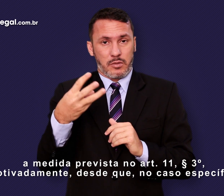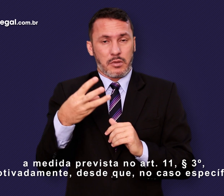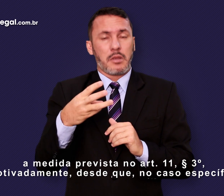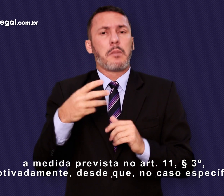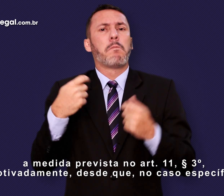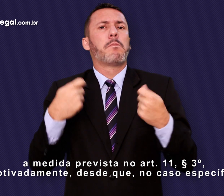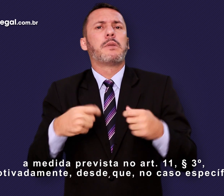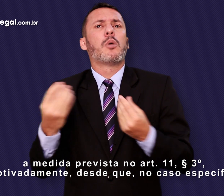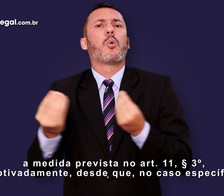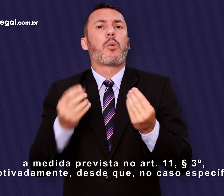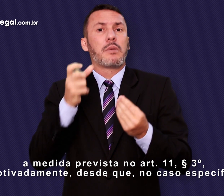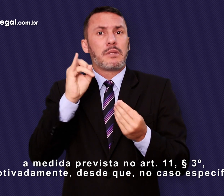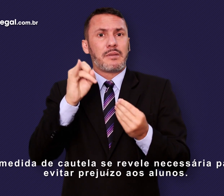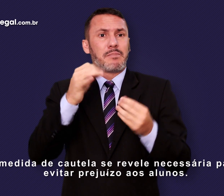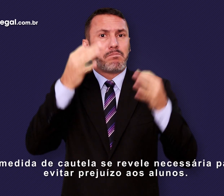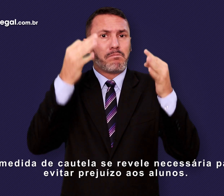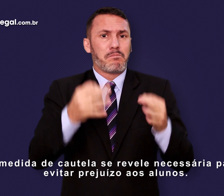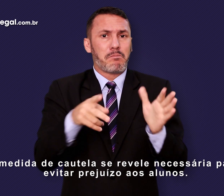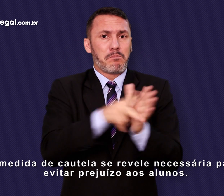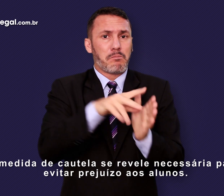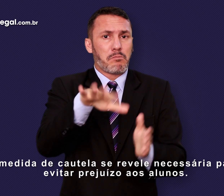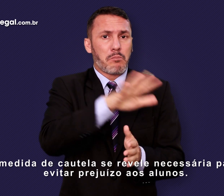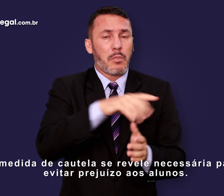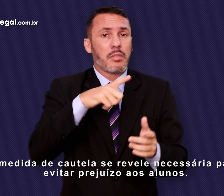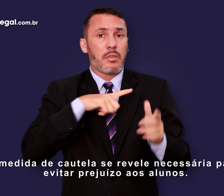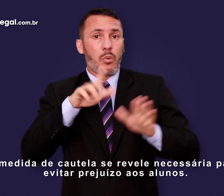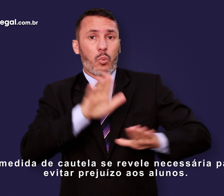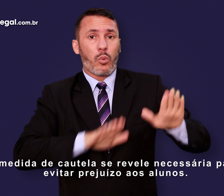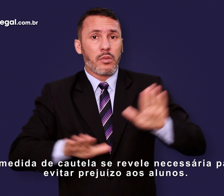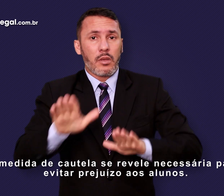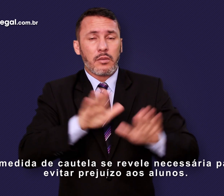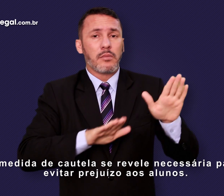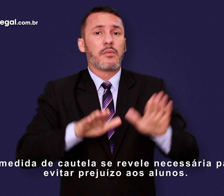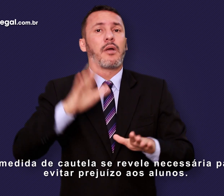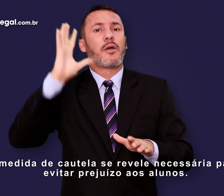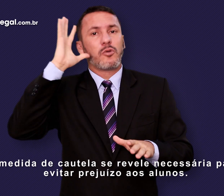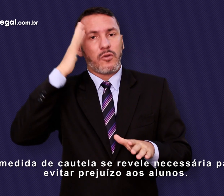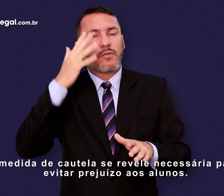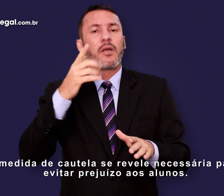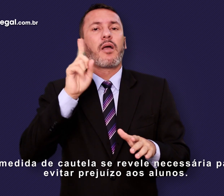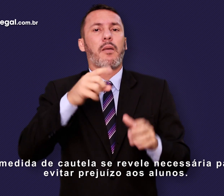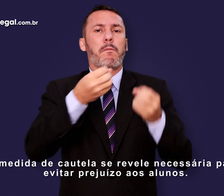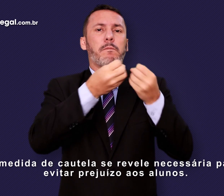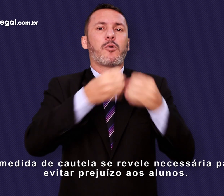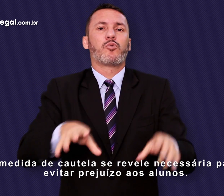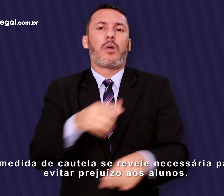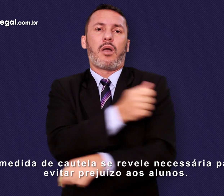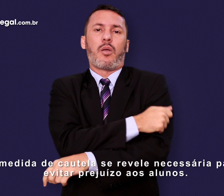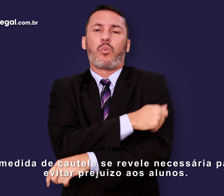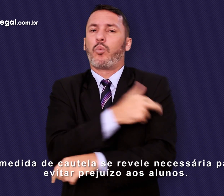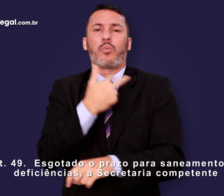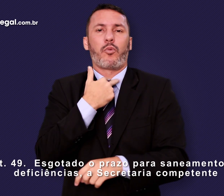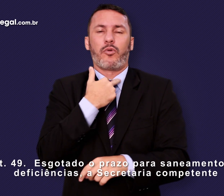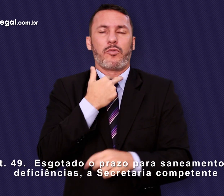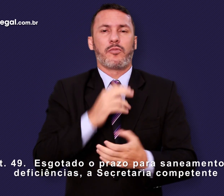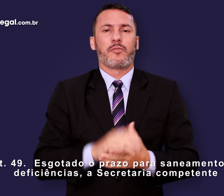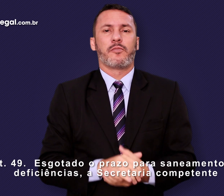que, no caso específico, a medida de cautela se revele necessária para evitar prejuízo aos alunos. Artigo